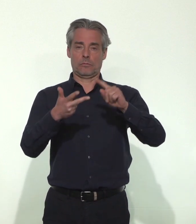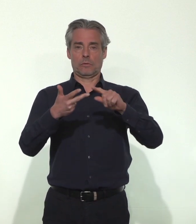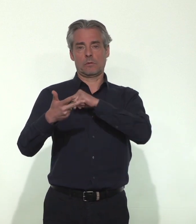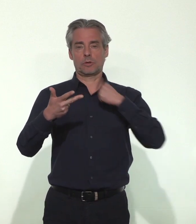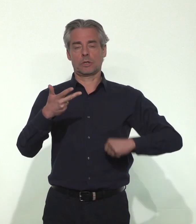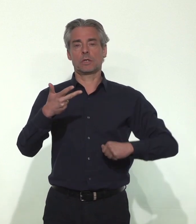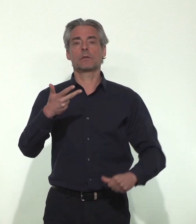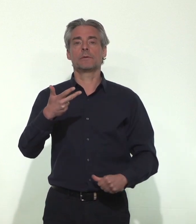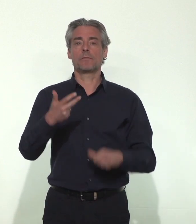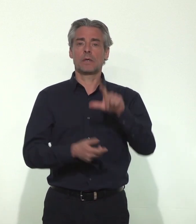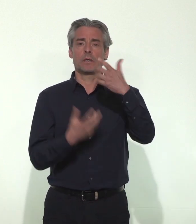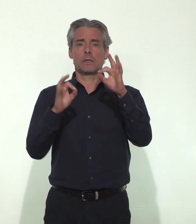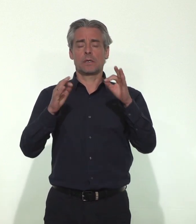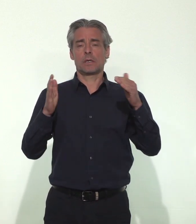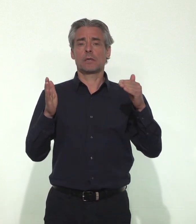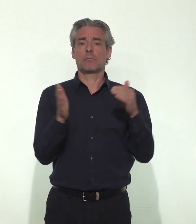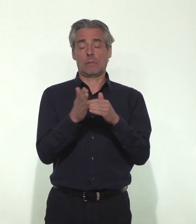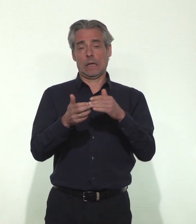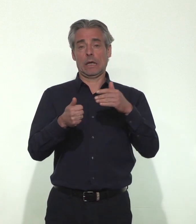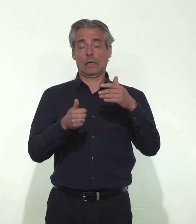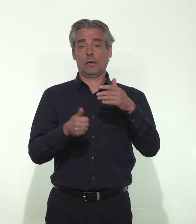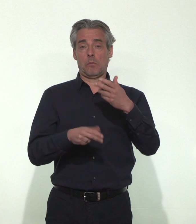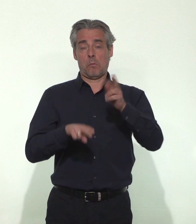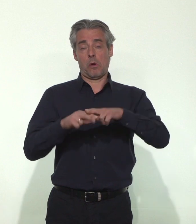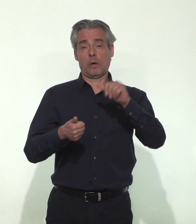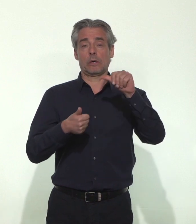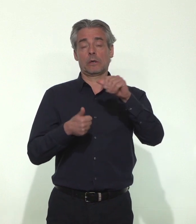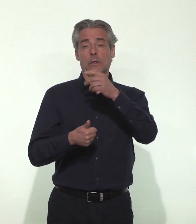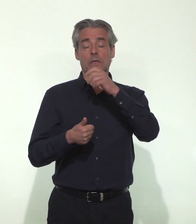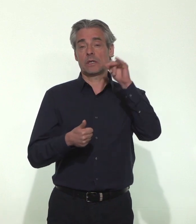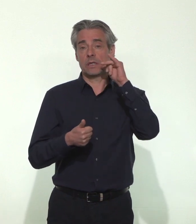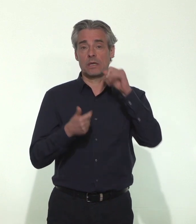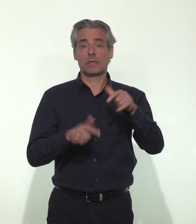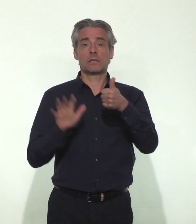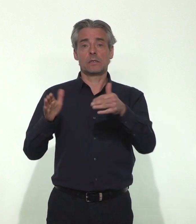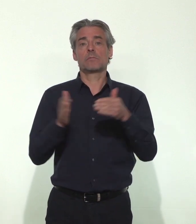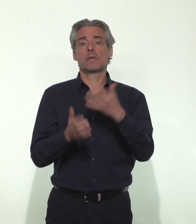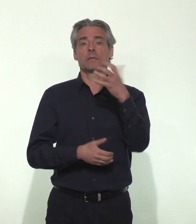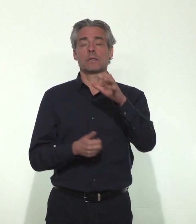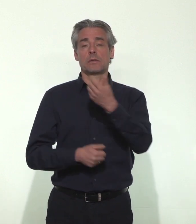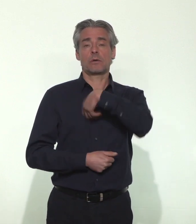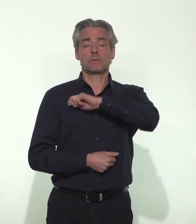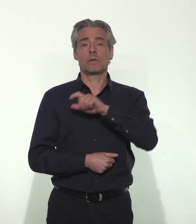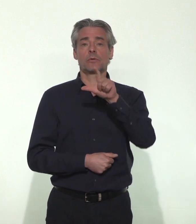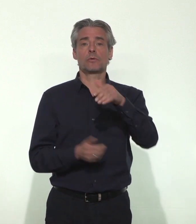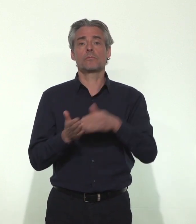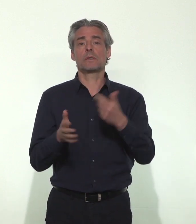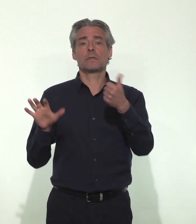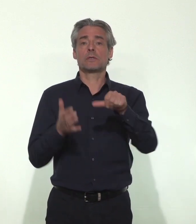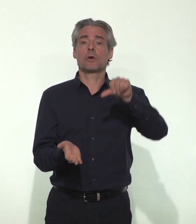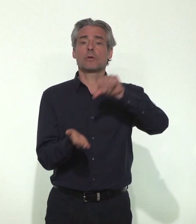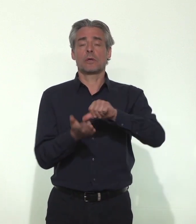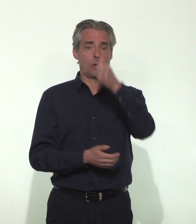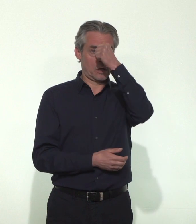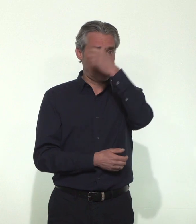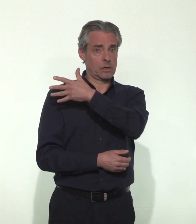Chine, plus de 10 000 décès en Italie, plus de 6 500 en Espagne, 2 600 en Iran et les Etats